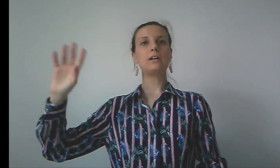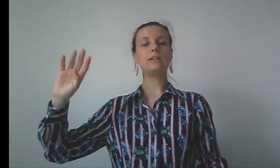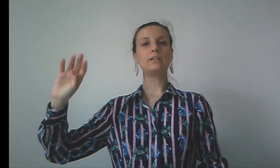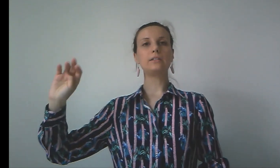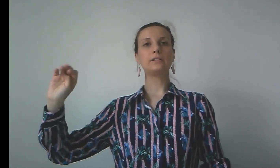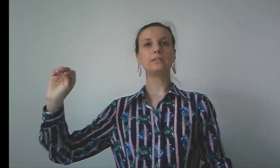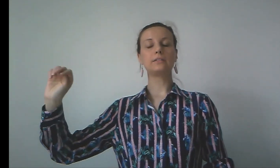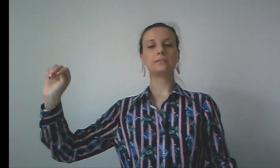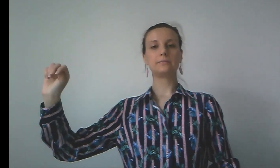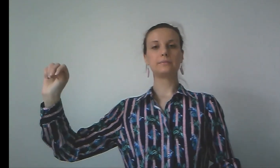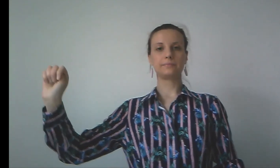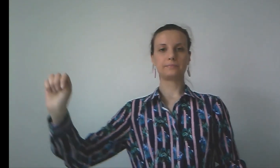?-titrage 501